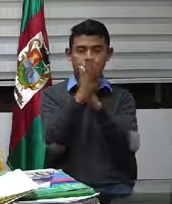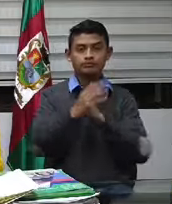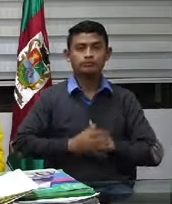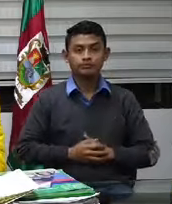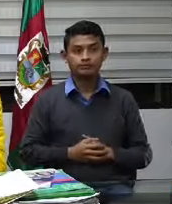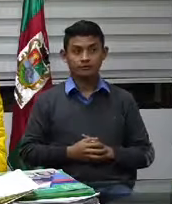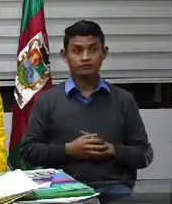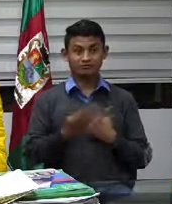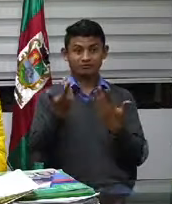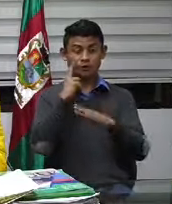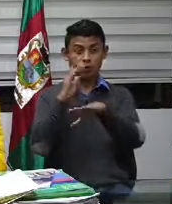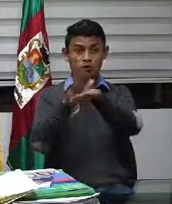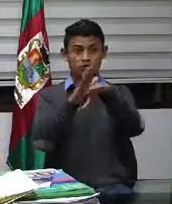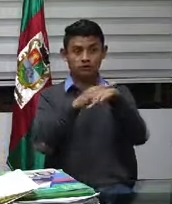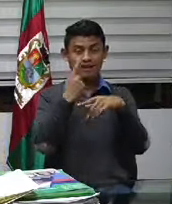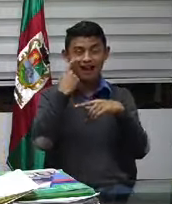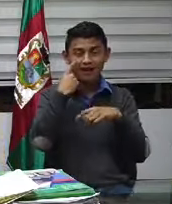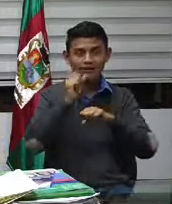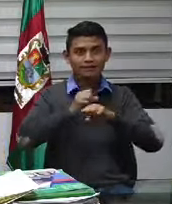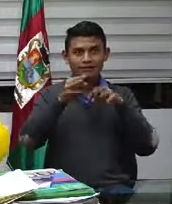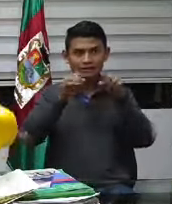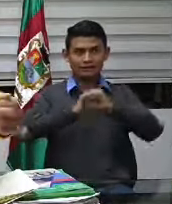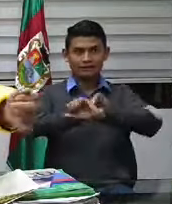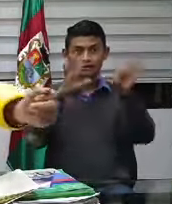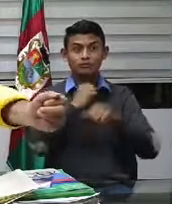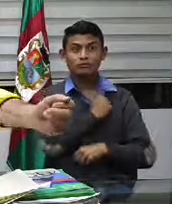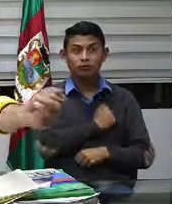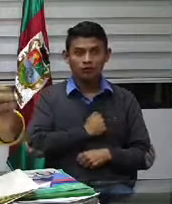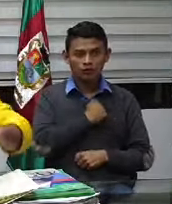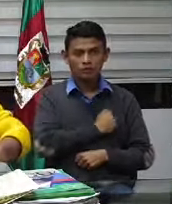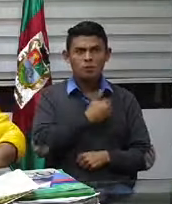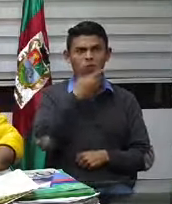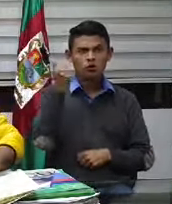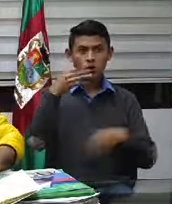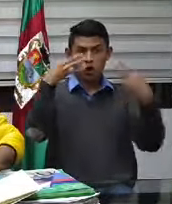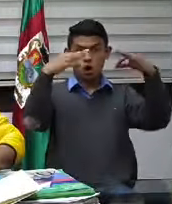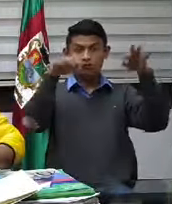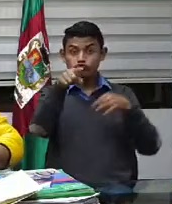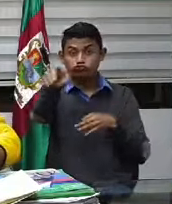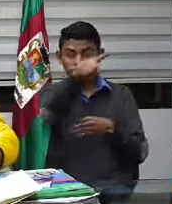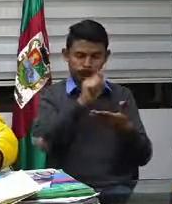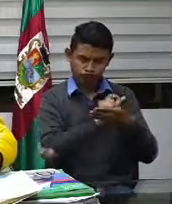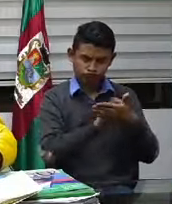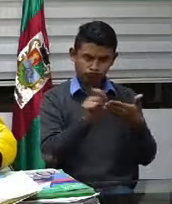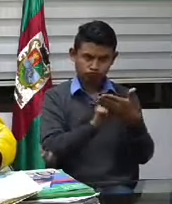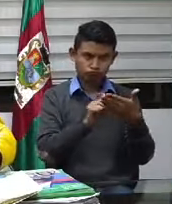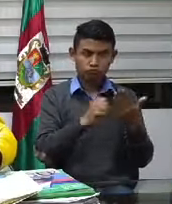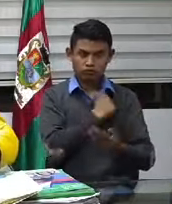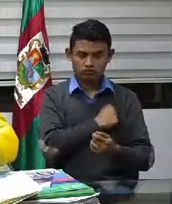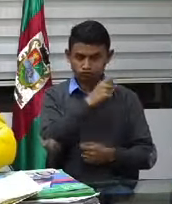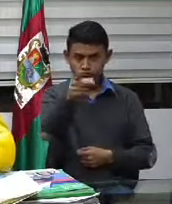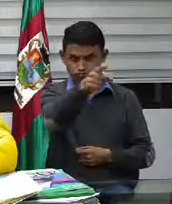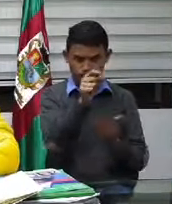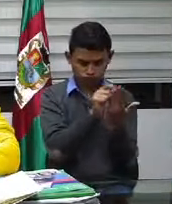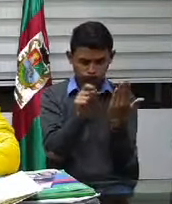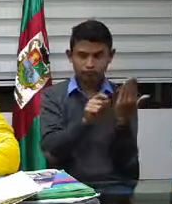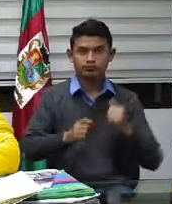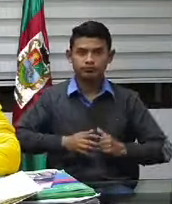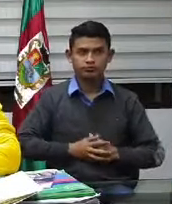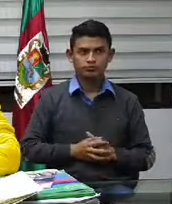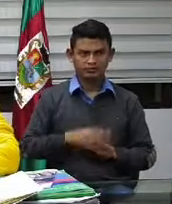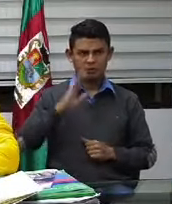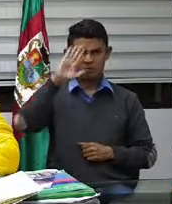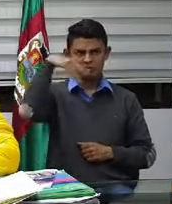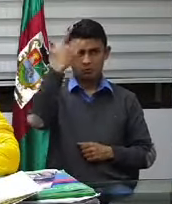una vez, para que vayan tomando papel en mano y también esferito, mientras sale oficialmente en nuestra página y sale